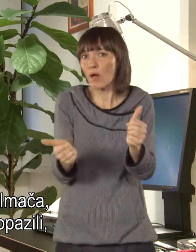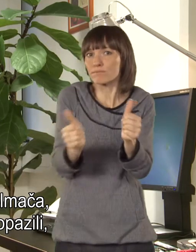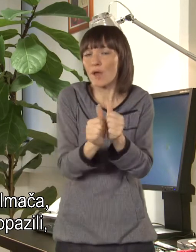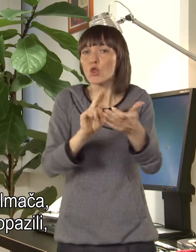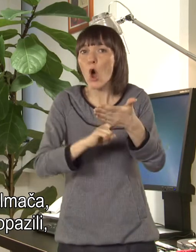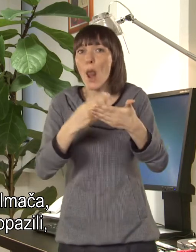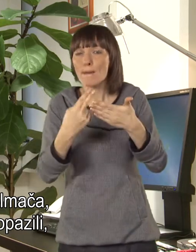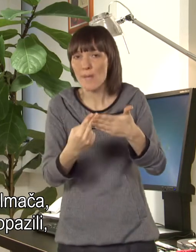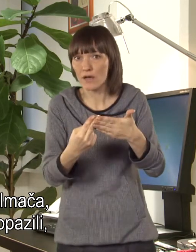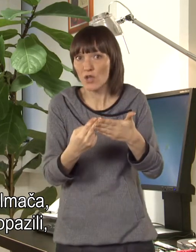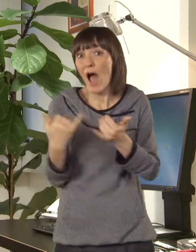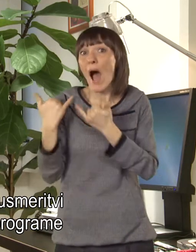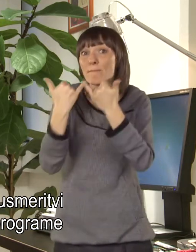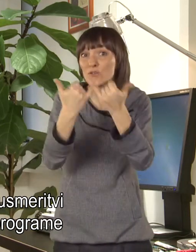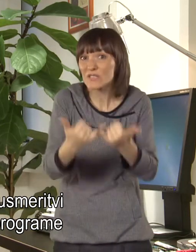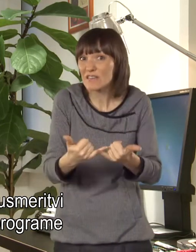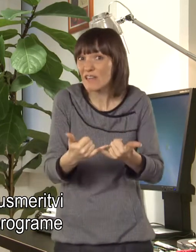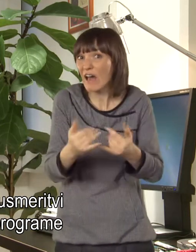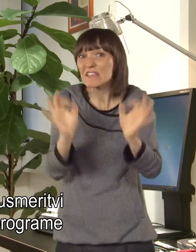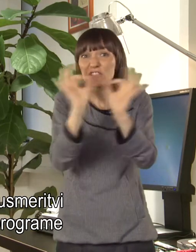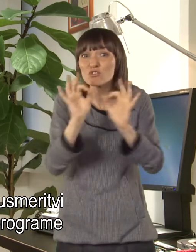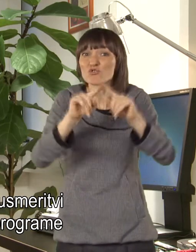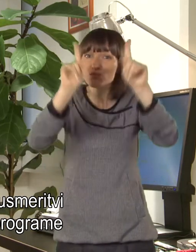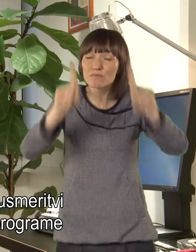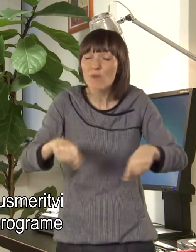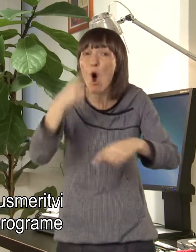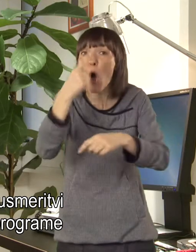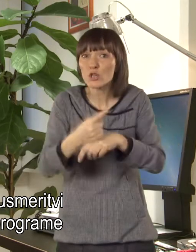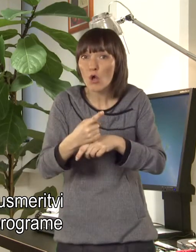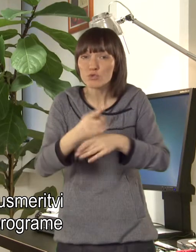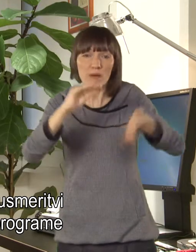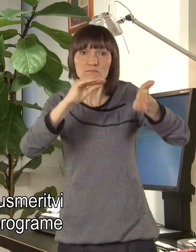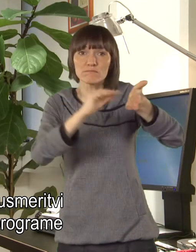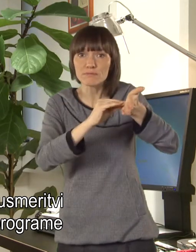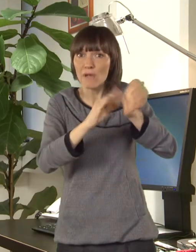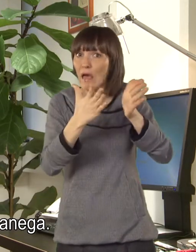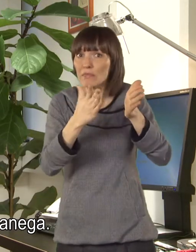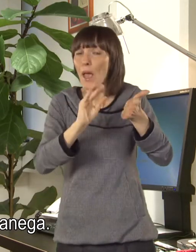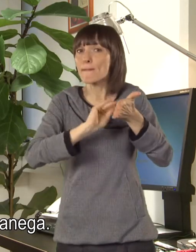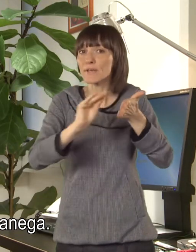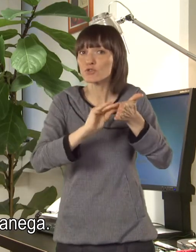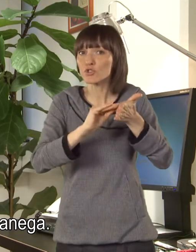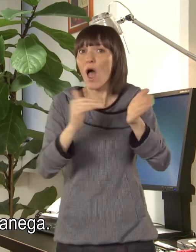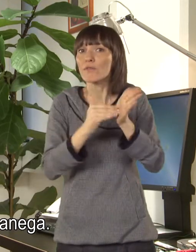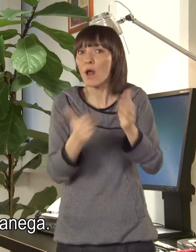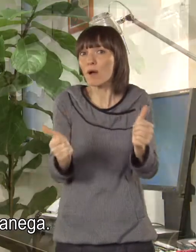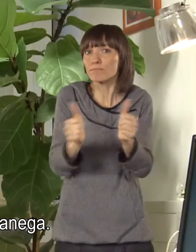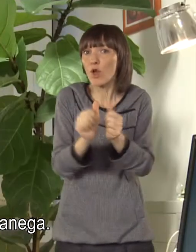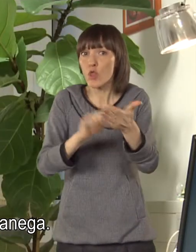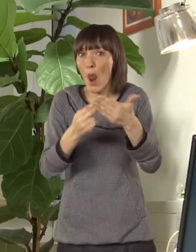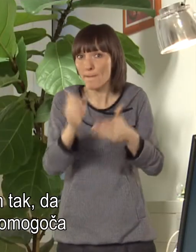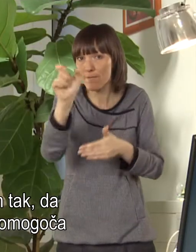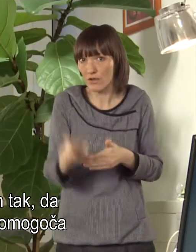Vendar kot smo opazili, da se dajo nobeni usmeritvi za srednješolske programe, tega ni bilo zapisanega.